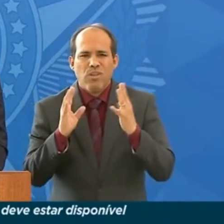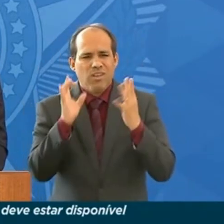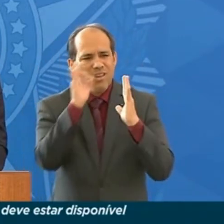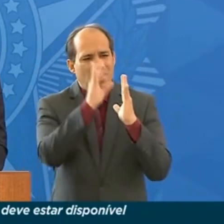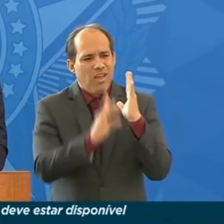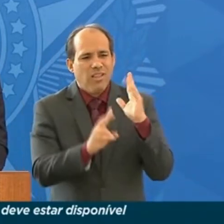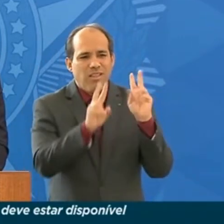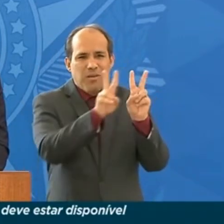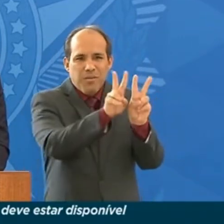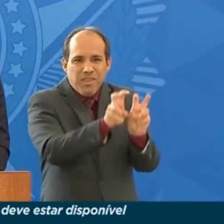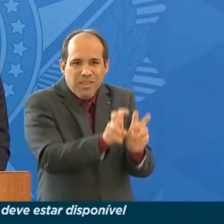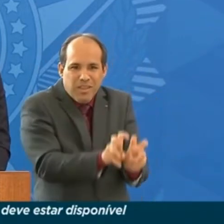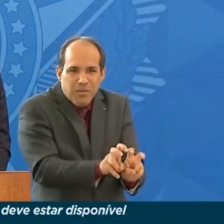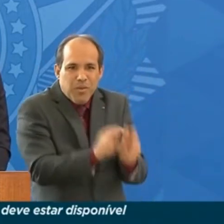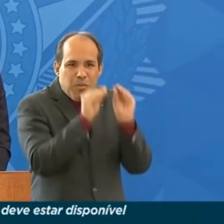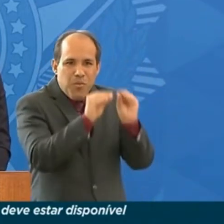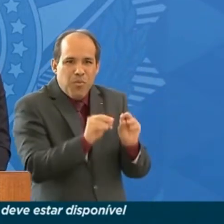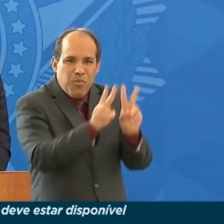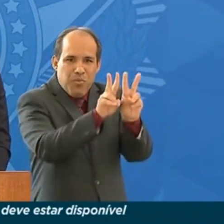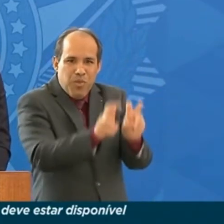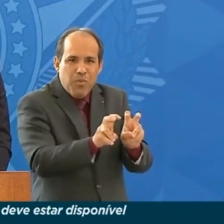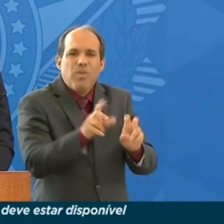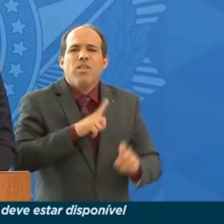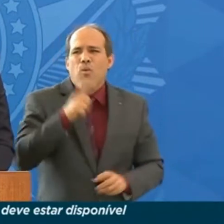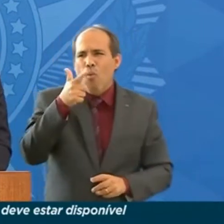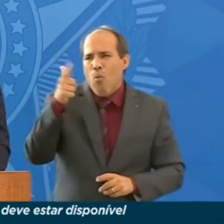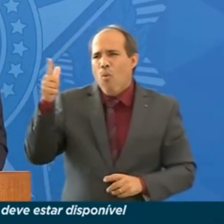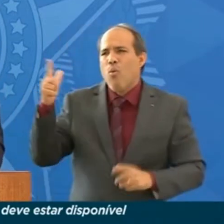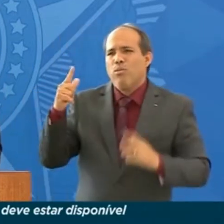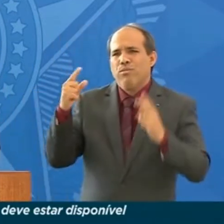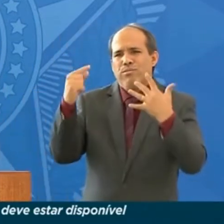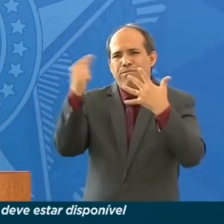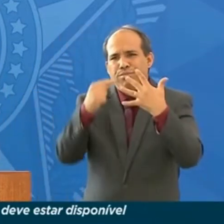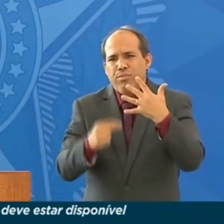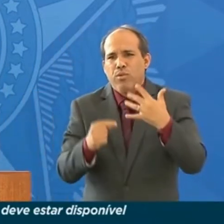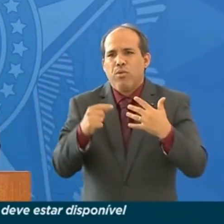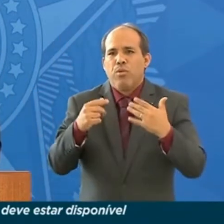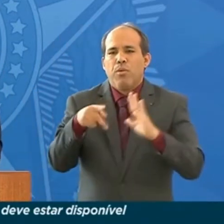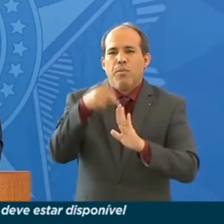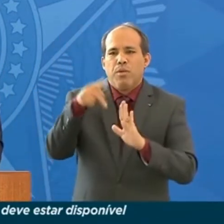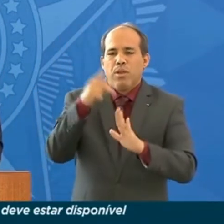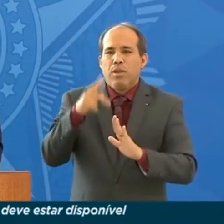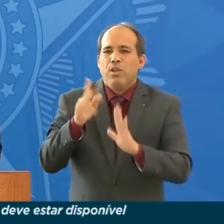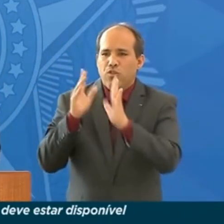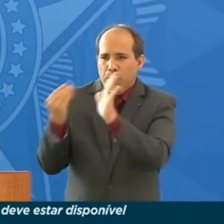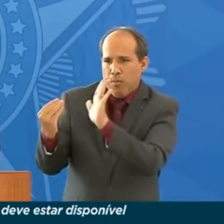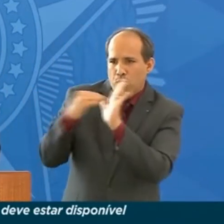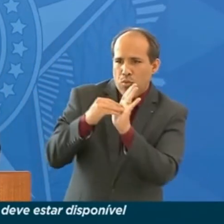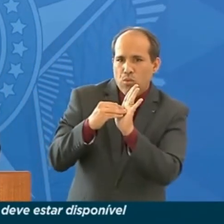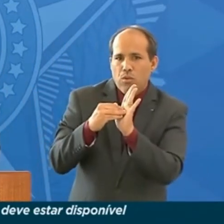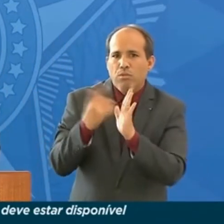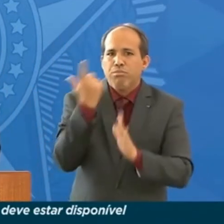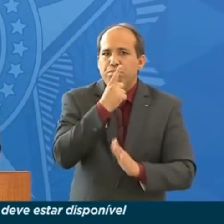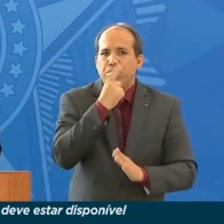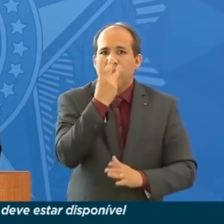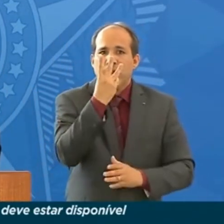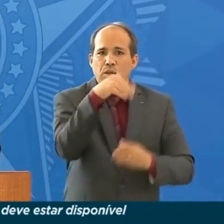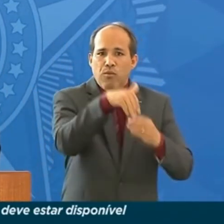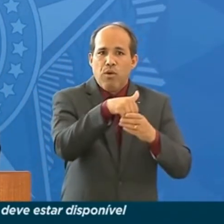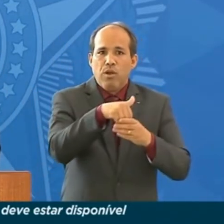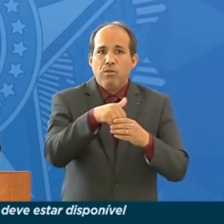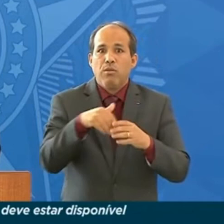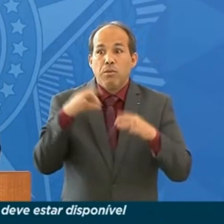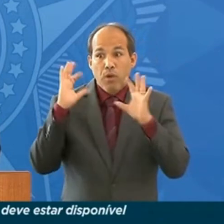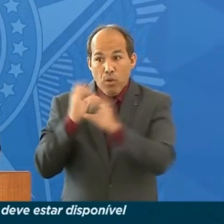que nós colocamos e muitos outros, que a portaria é extensa, já tivemos três votos dos cinco